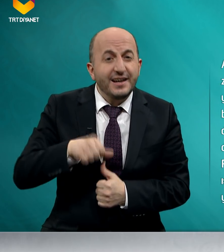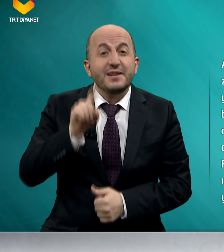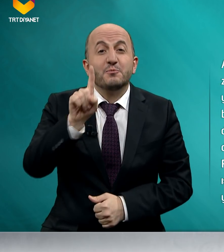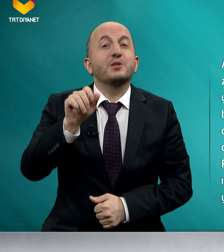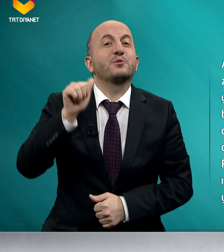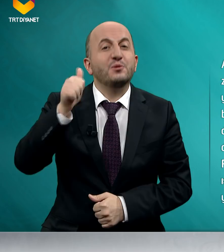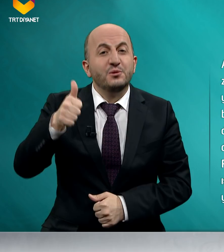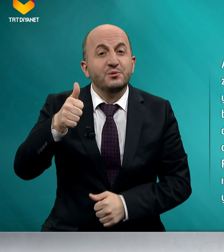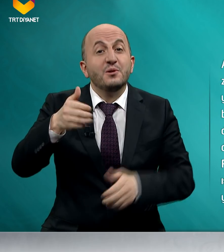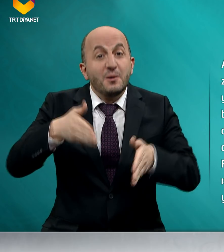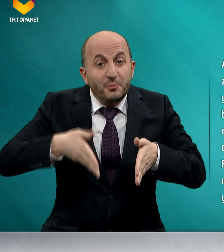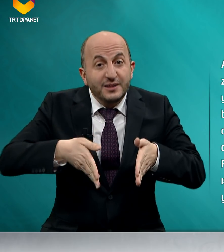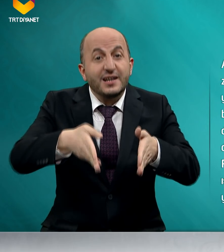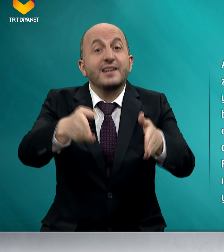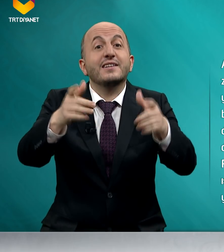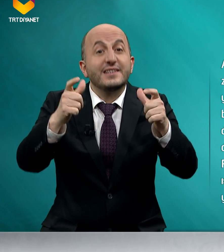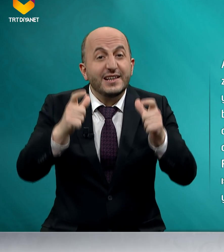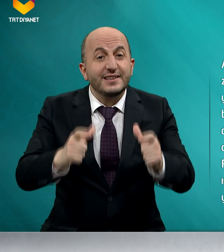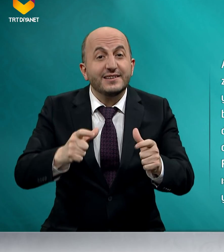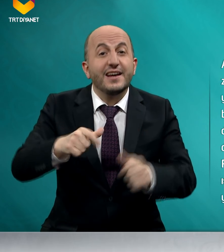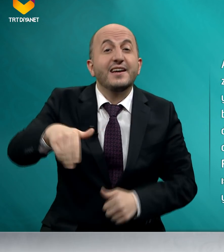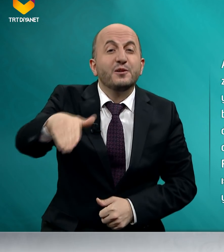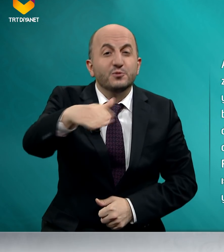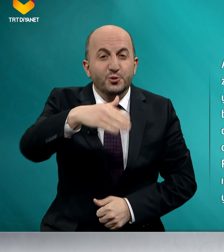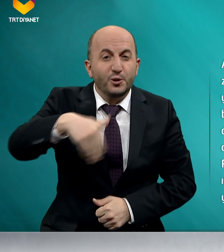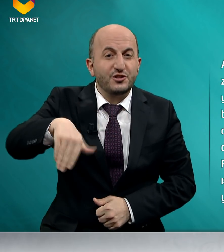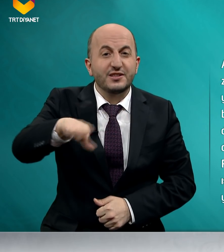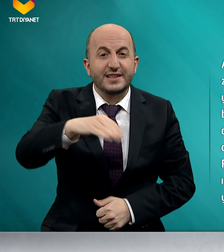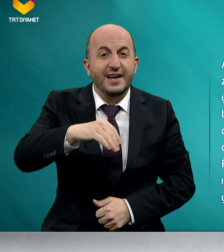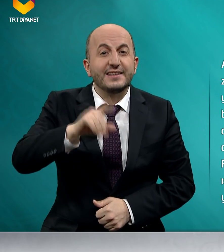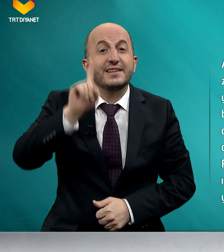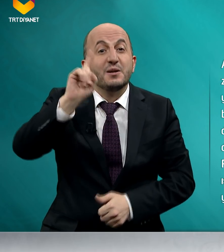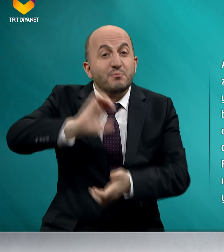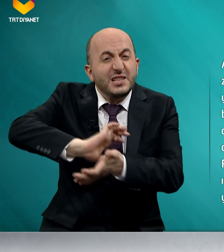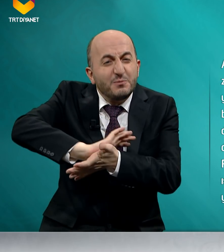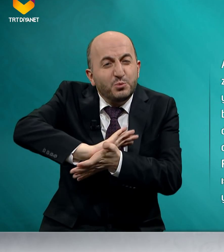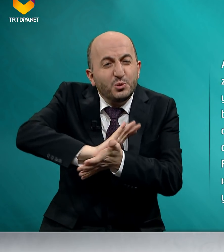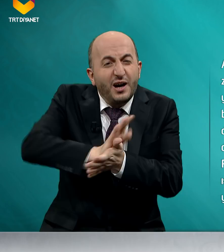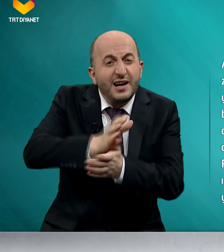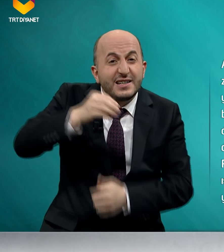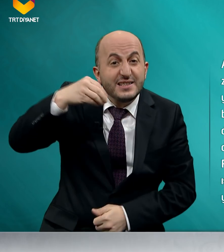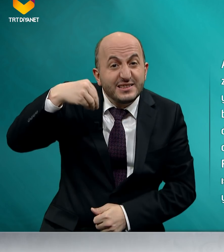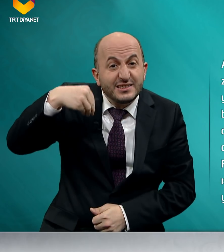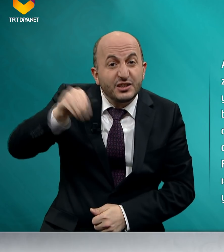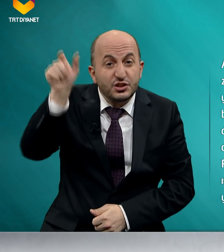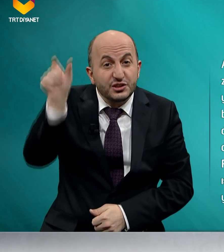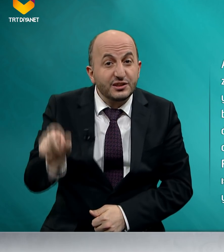bir gün pazar yerinde dolaşırken bir buğday satıcısı